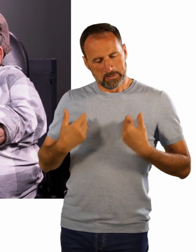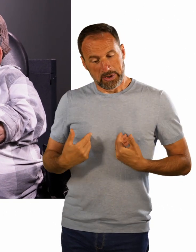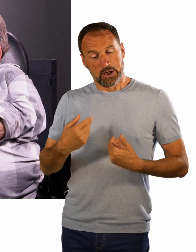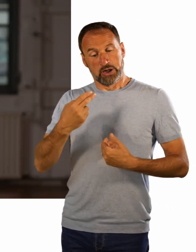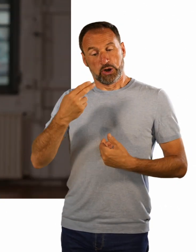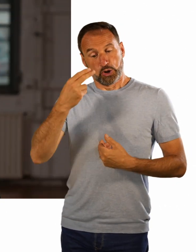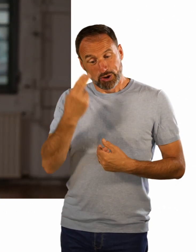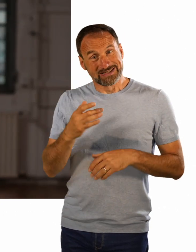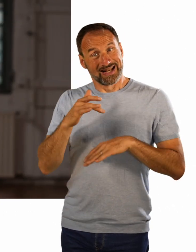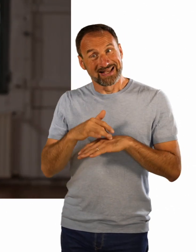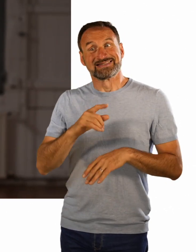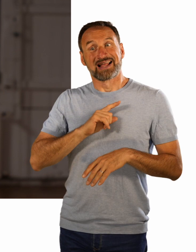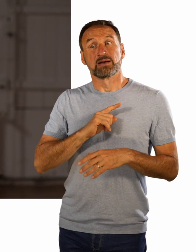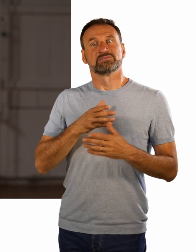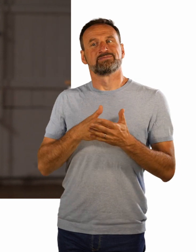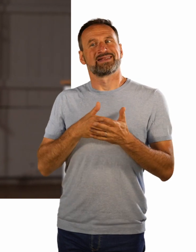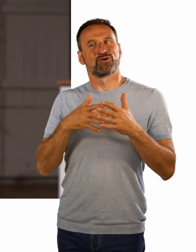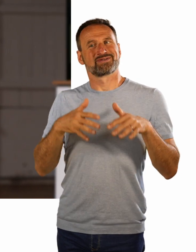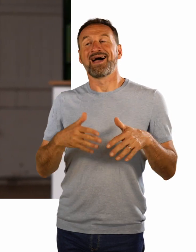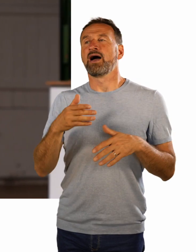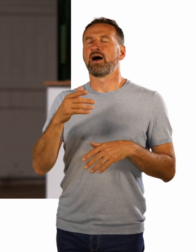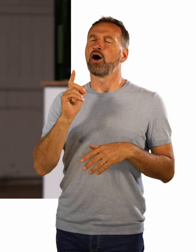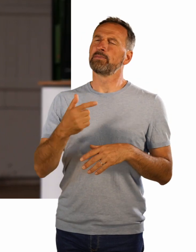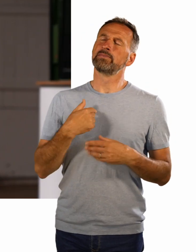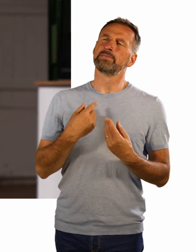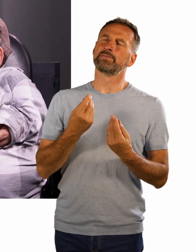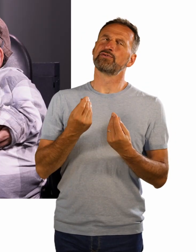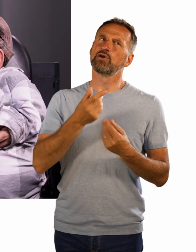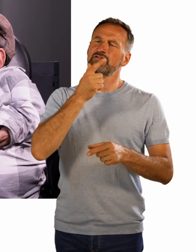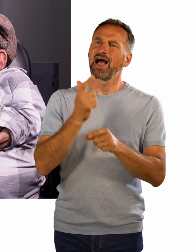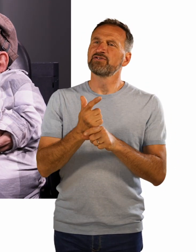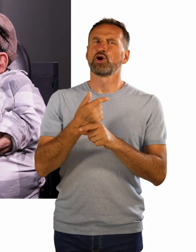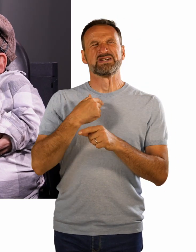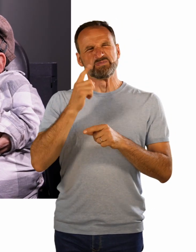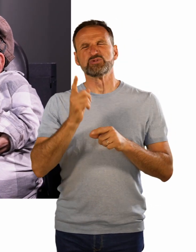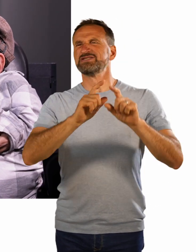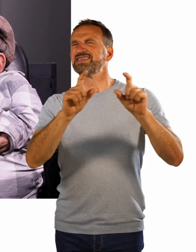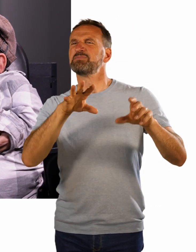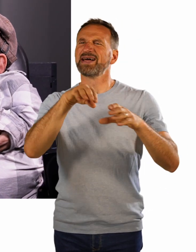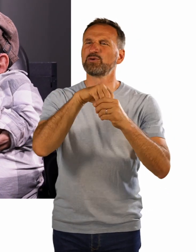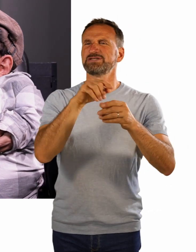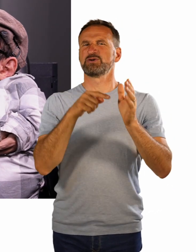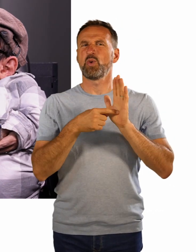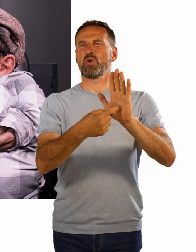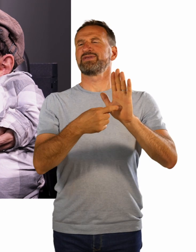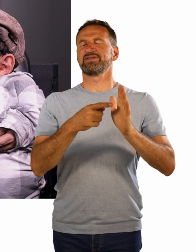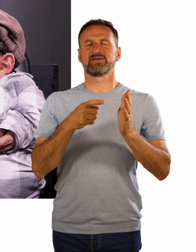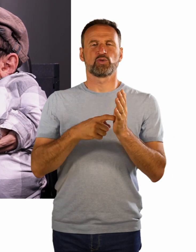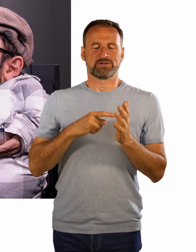jetzt irgendwas zum Thema Inklusion zu machen, einfach weil man selber betroffen ist, weil man ja auch eine gewisse Expertise